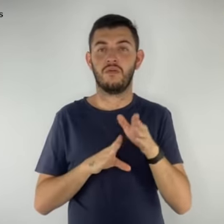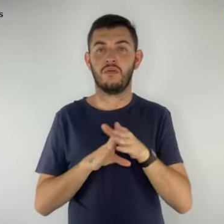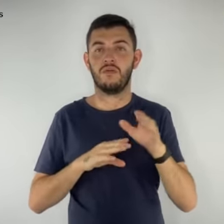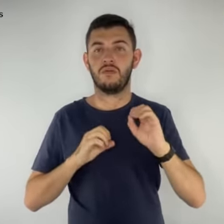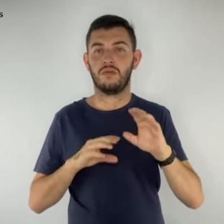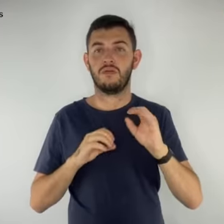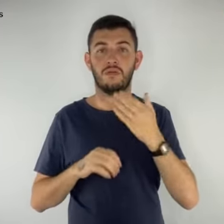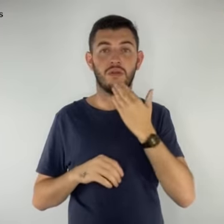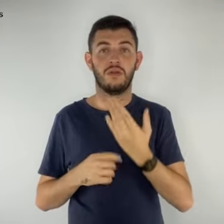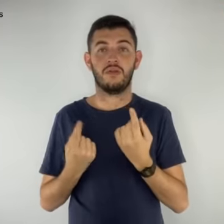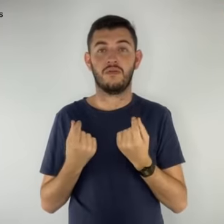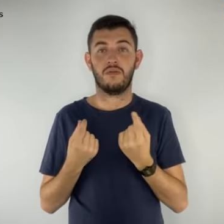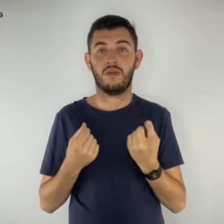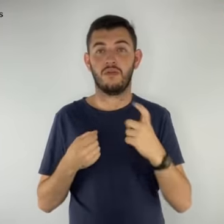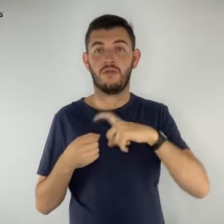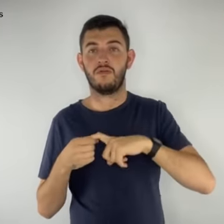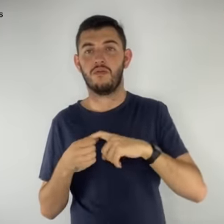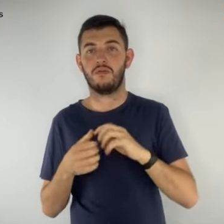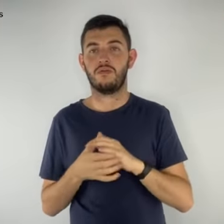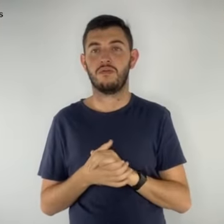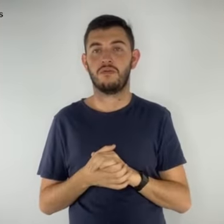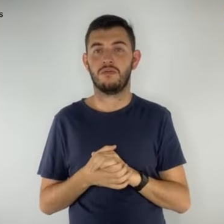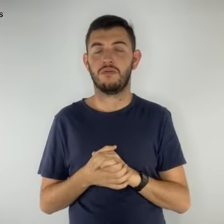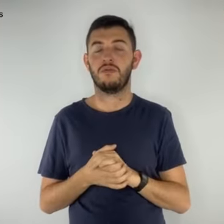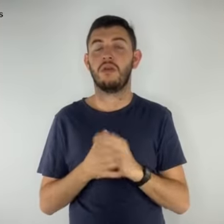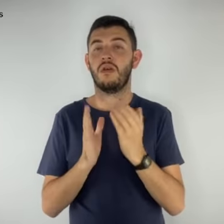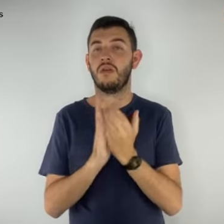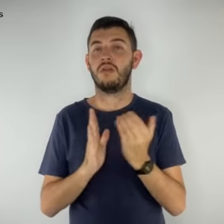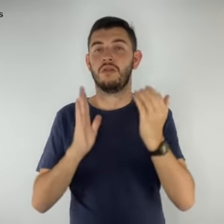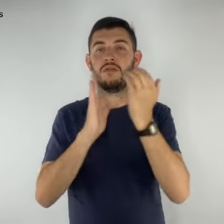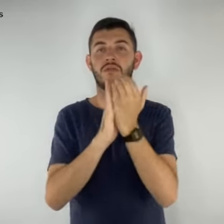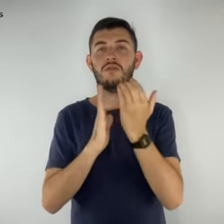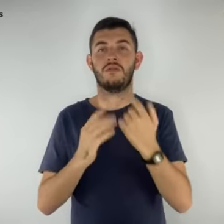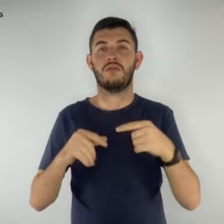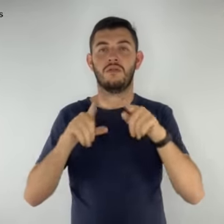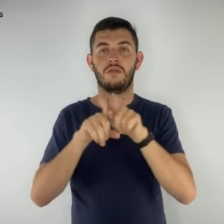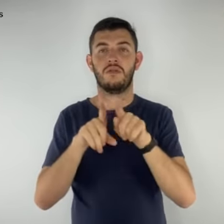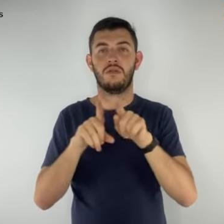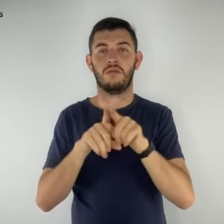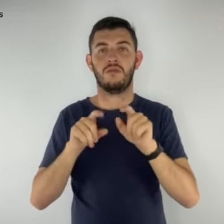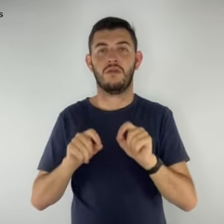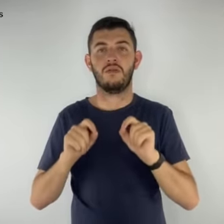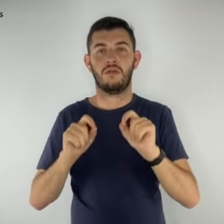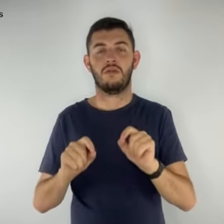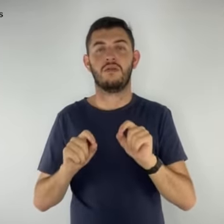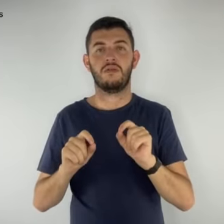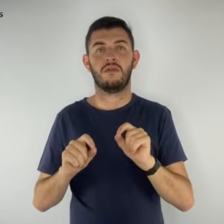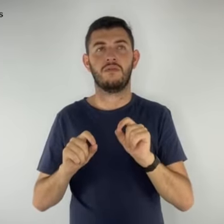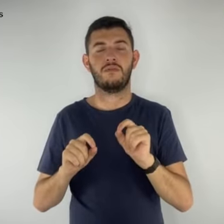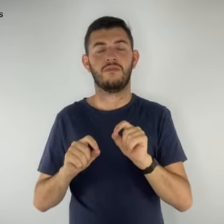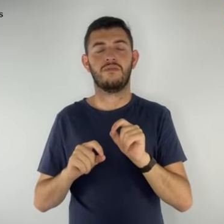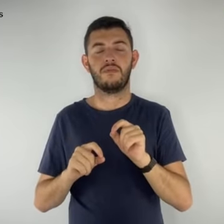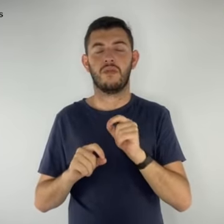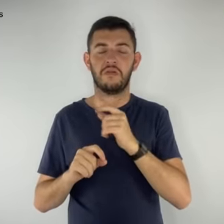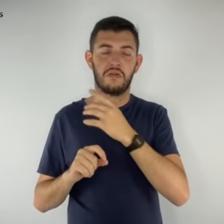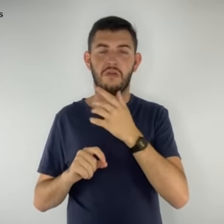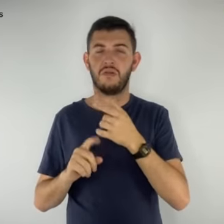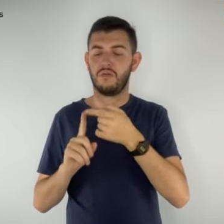devolução do valor. Além deste procedimento, os estelionatários também ligam dizendo